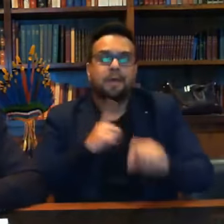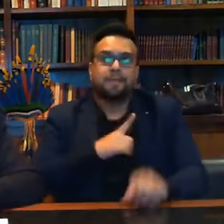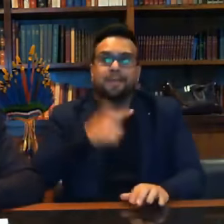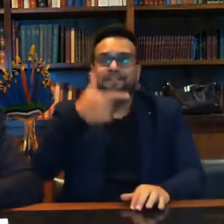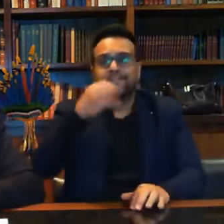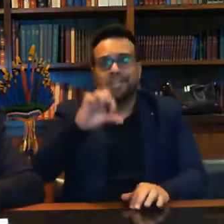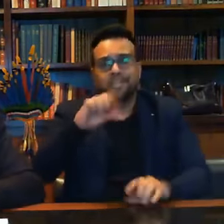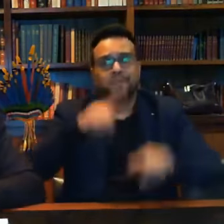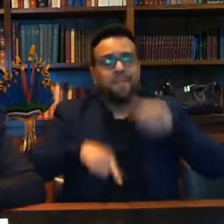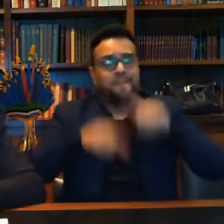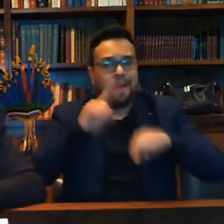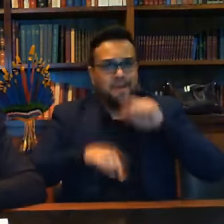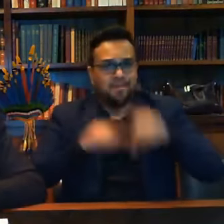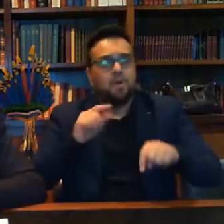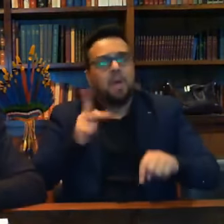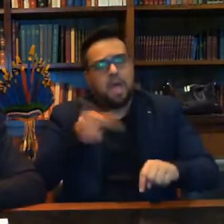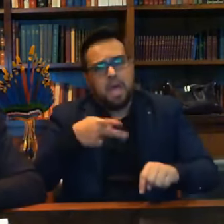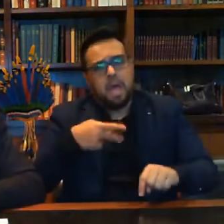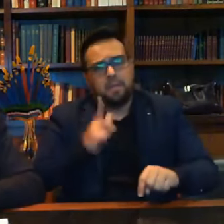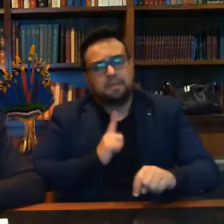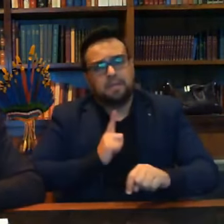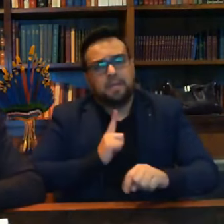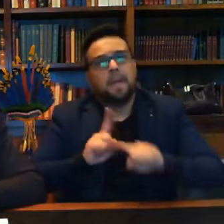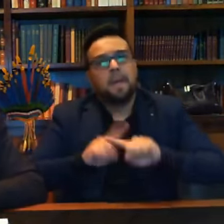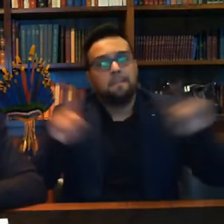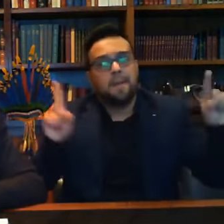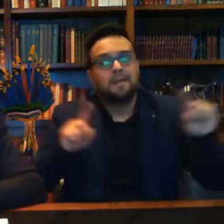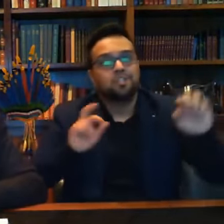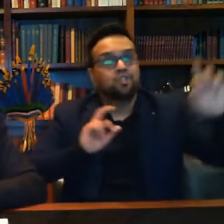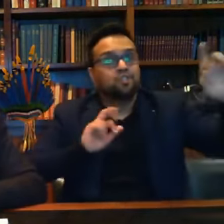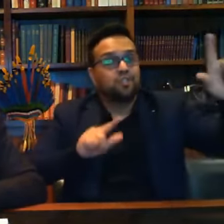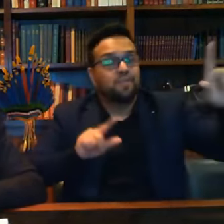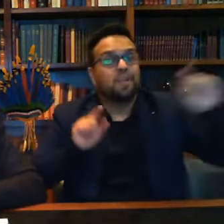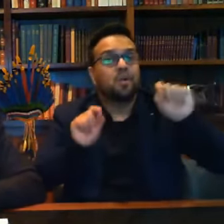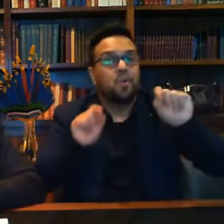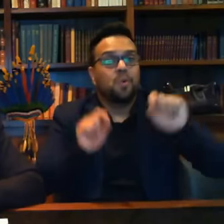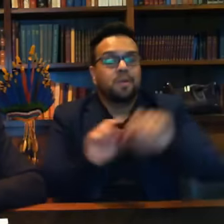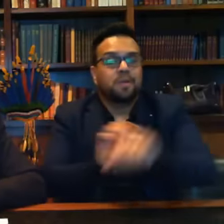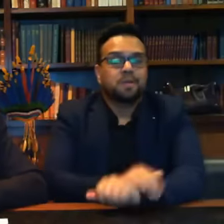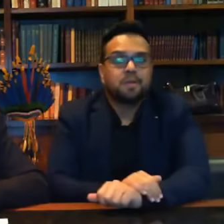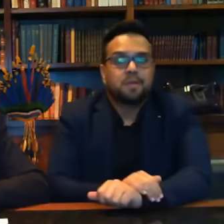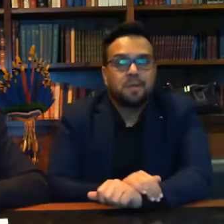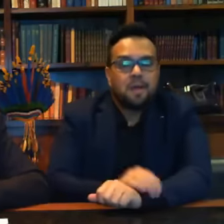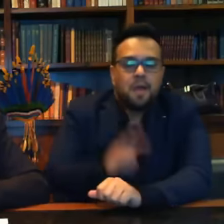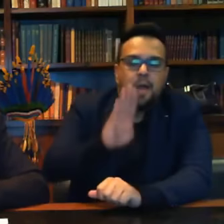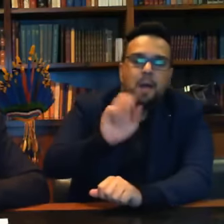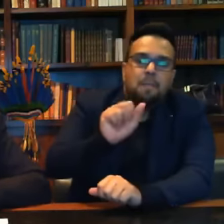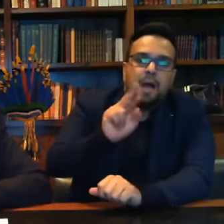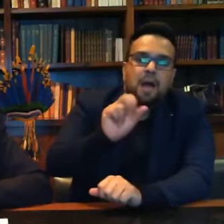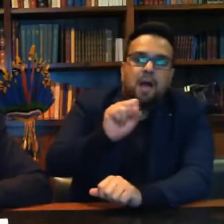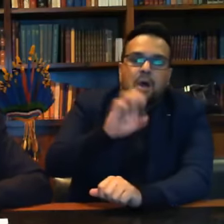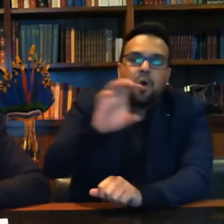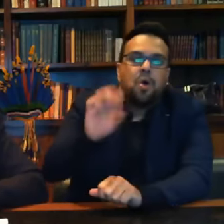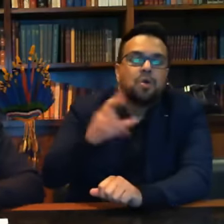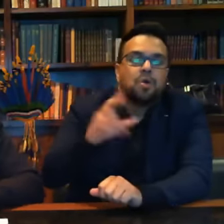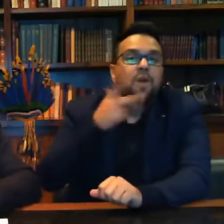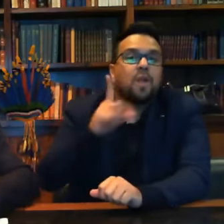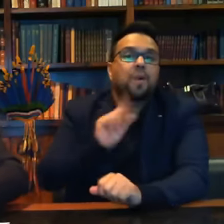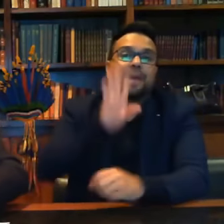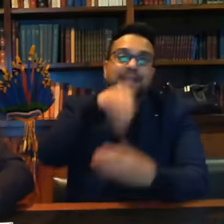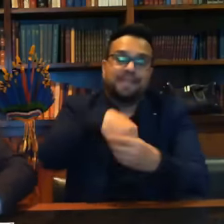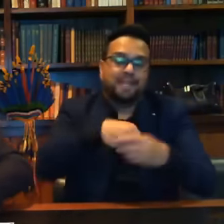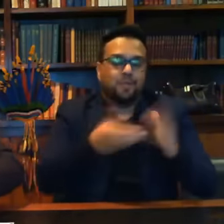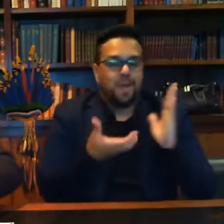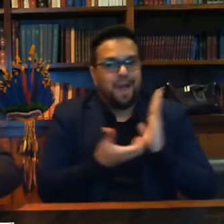completamente diferente daquele, daquilo que disse o senhor Barroso dentro da Câmara dos Deputados.